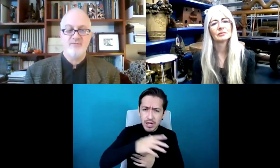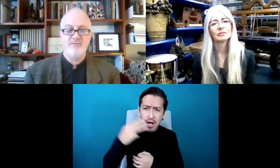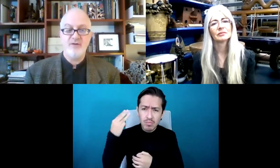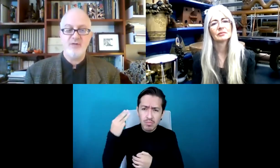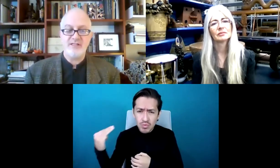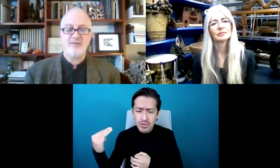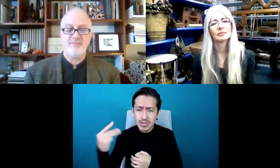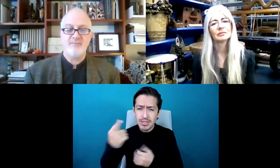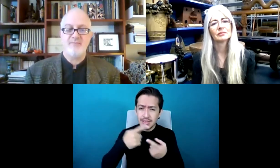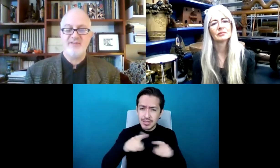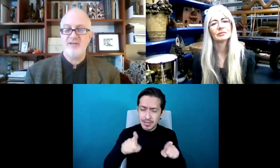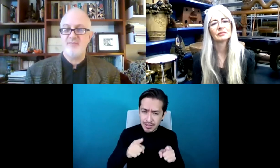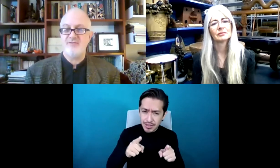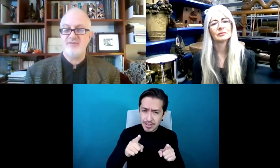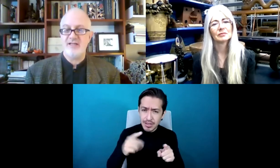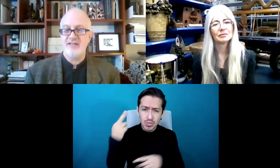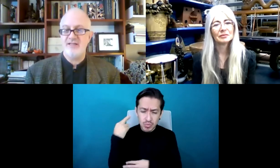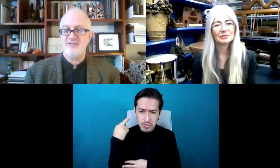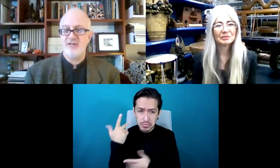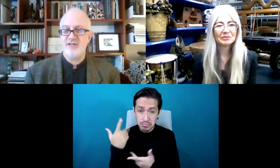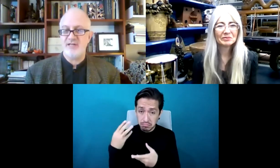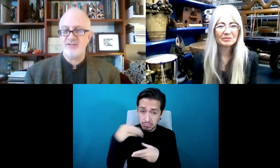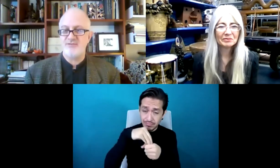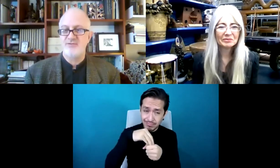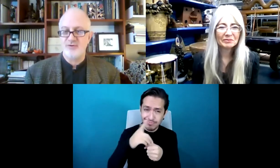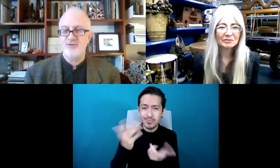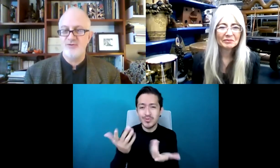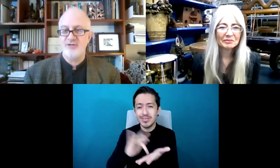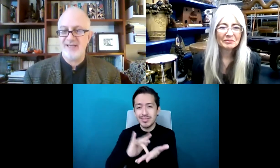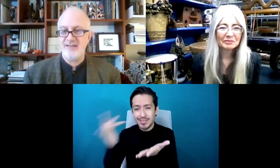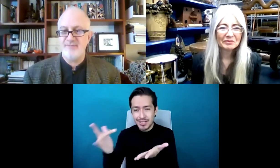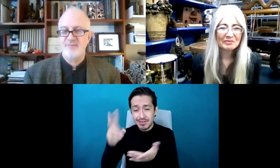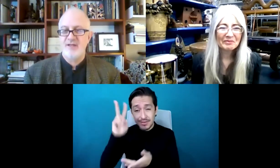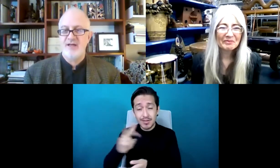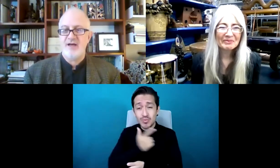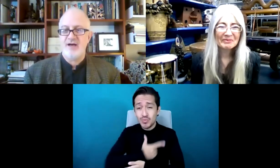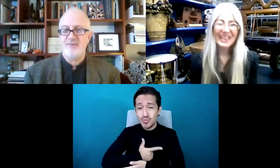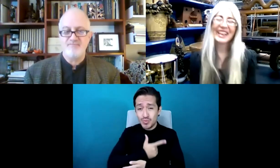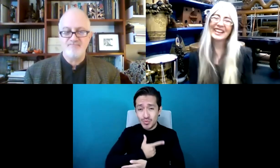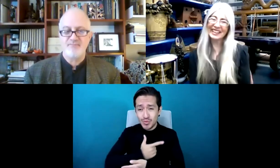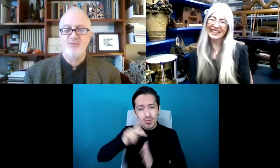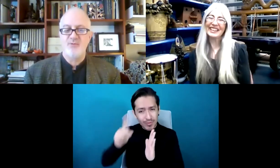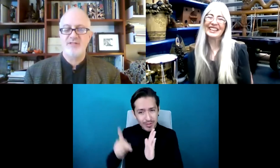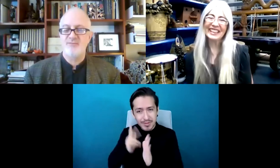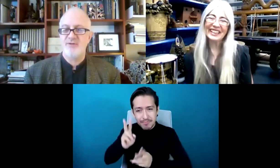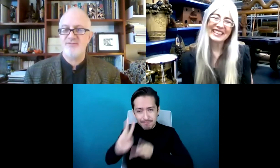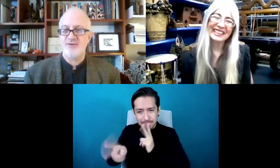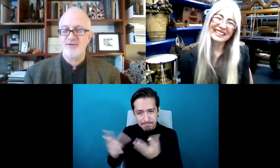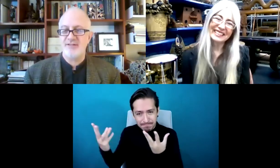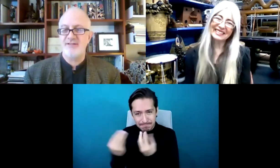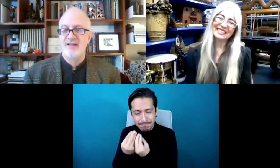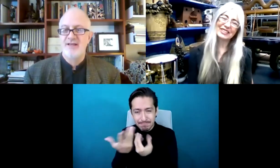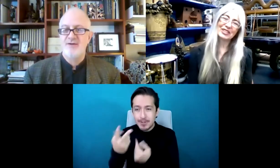Muy bienvenida, Dame Evelyn Glennie. Es realmente un placer hablar con vosotros. Bienvenida, Dame Evelyn Glennie. Es un placer